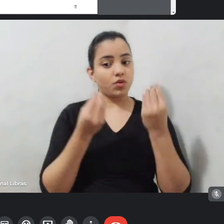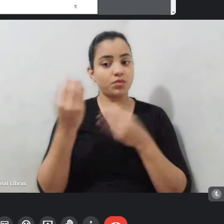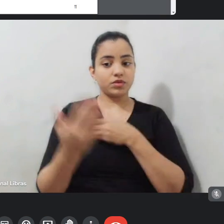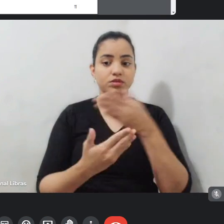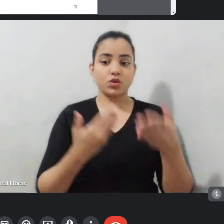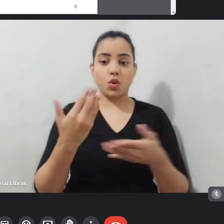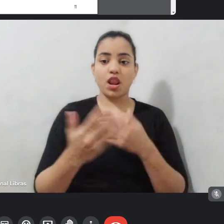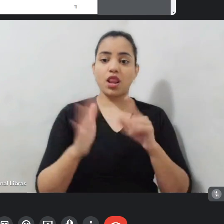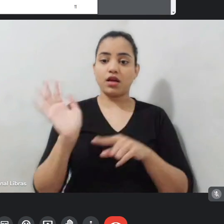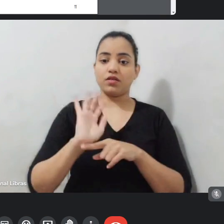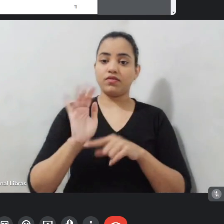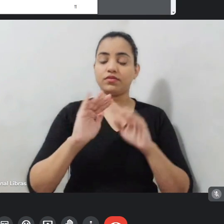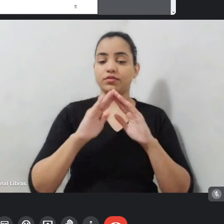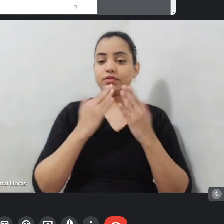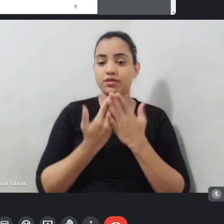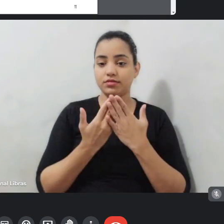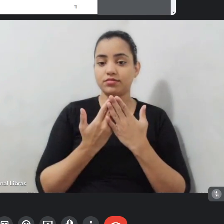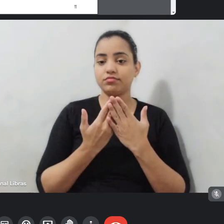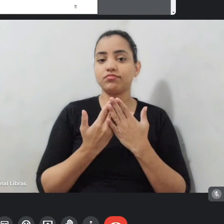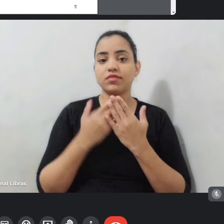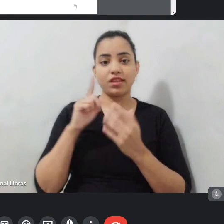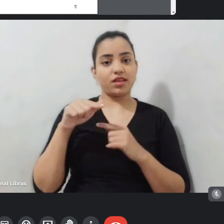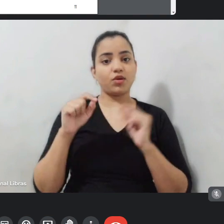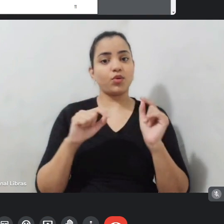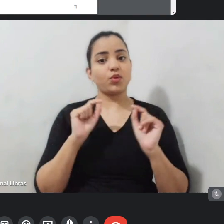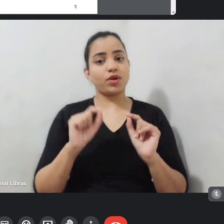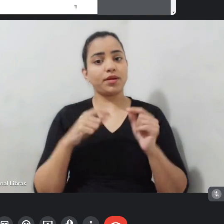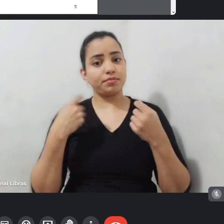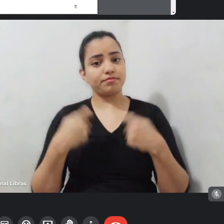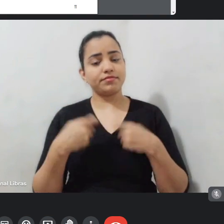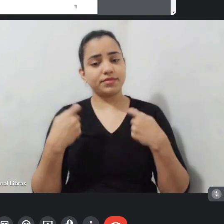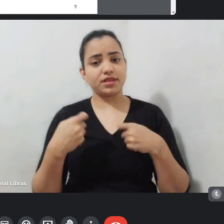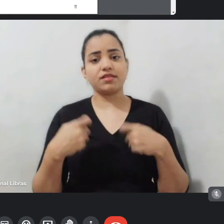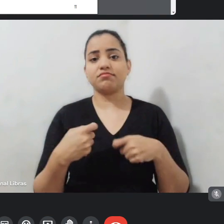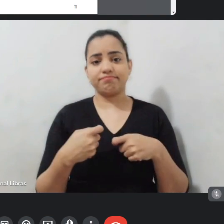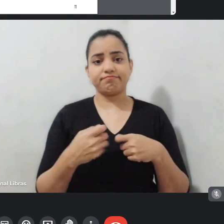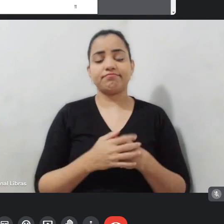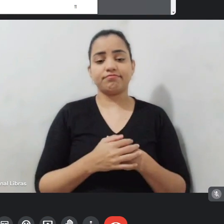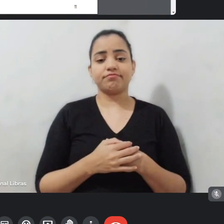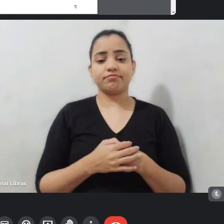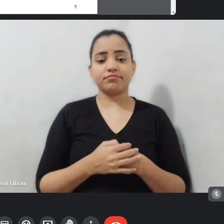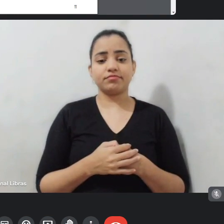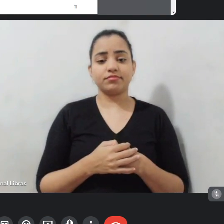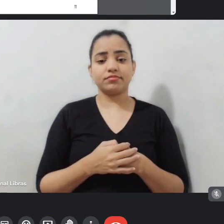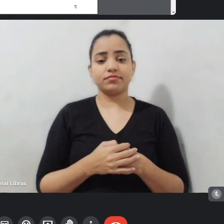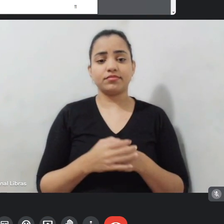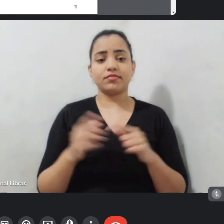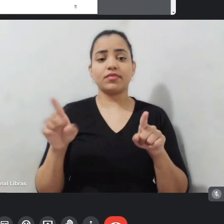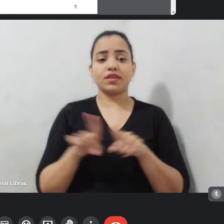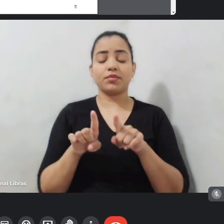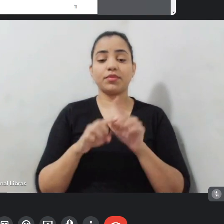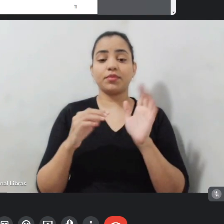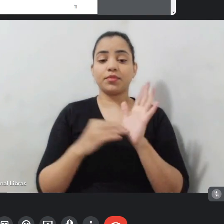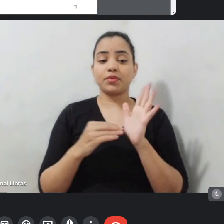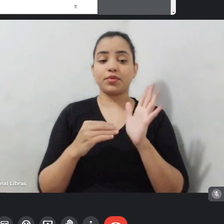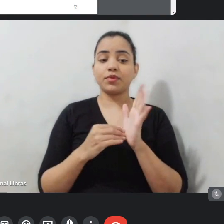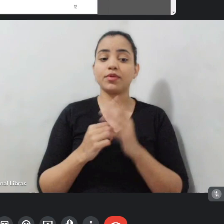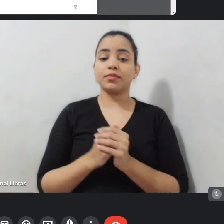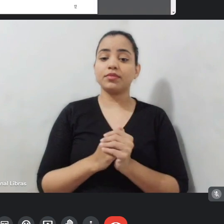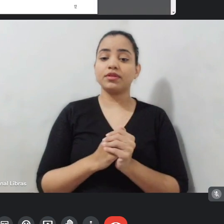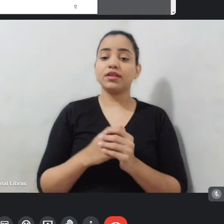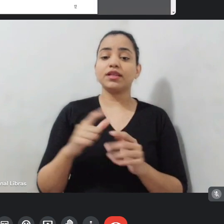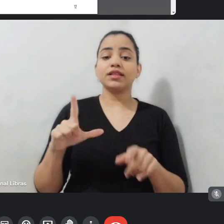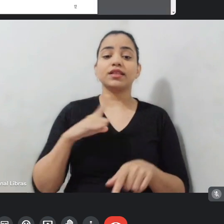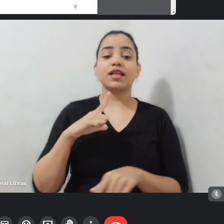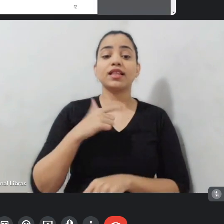porque é uma demanda que tem sido trazida de forma recorrente, tá bom? E aí, por último, nesse recorte, vem os 10 milhões de